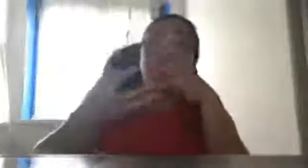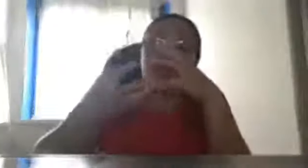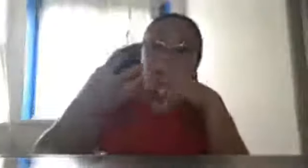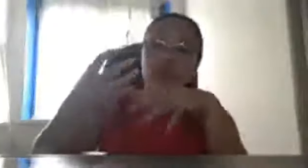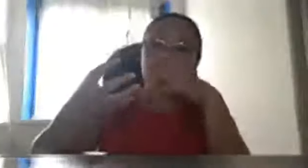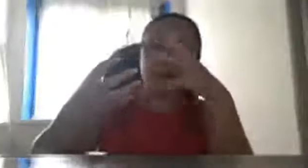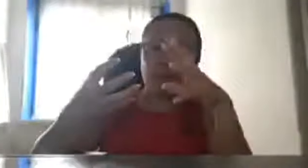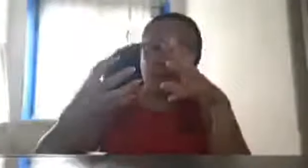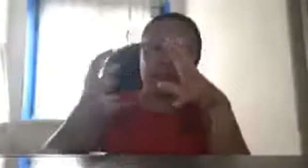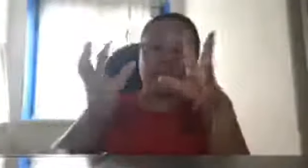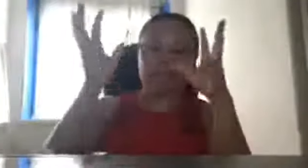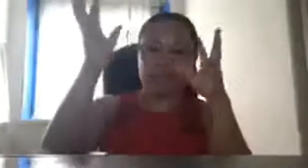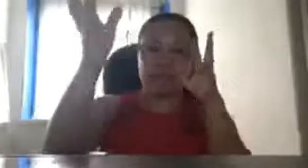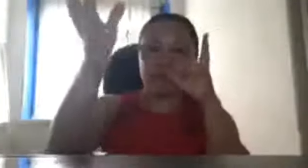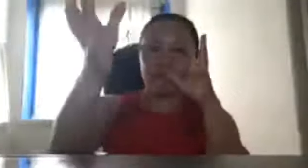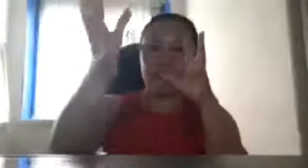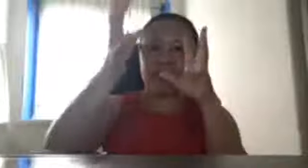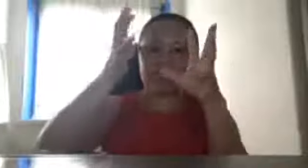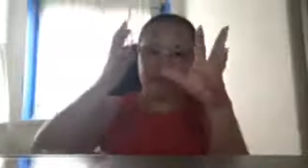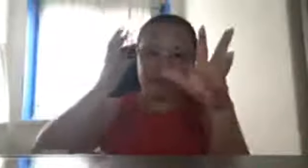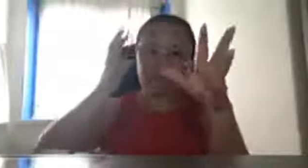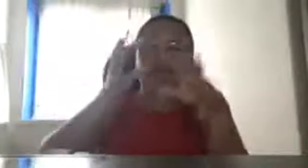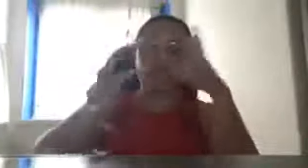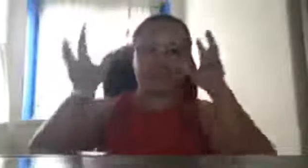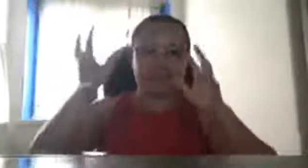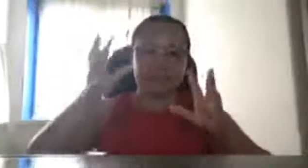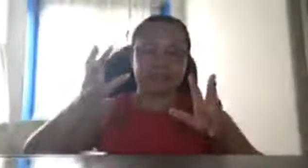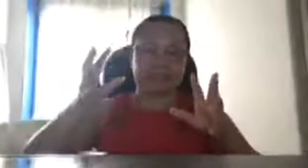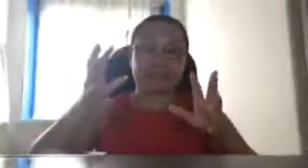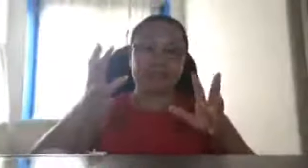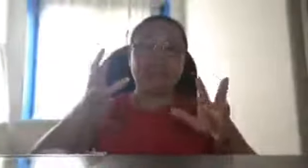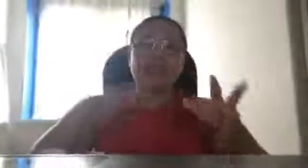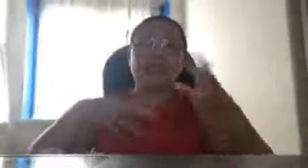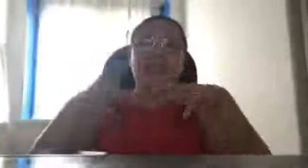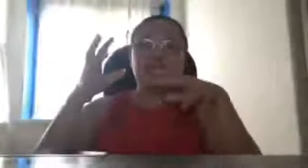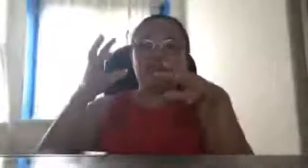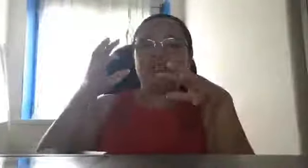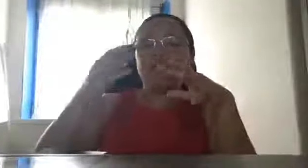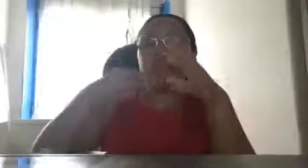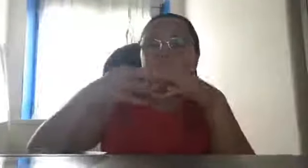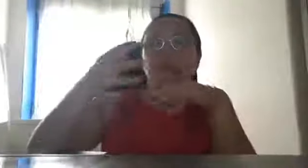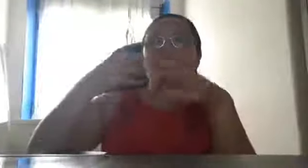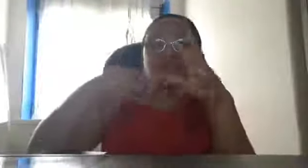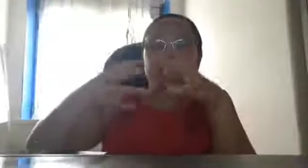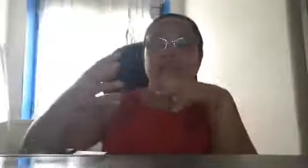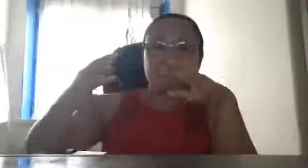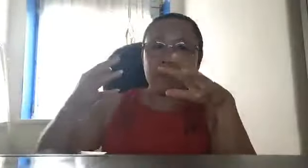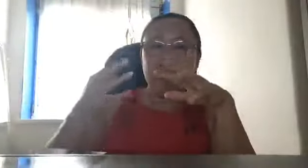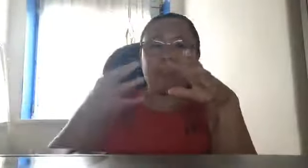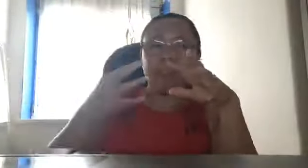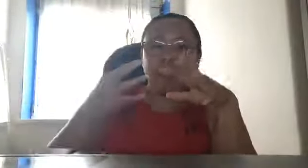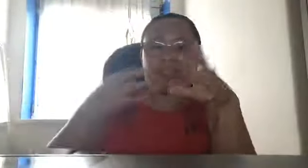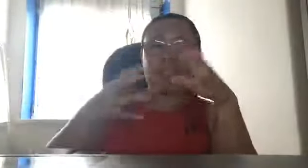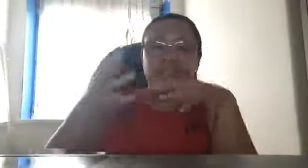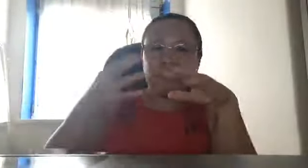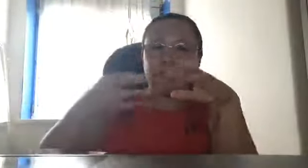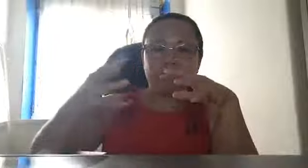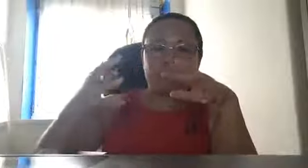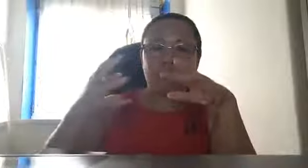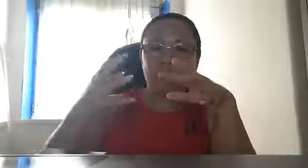lang po ang paliwanag na bifax ang nadetect ngayon hindi naman po yan sasabihin ng Chinese na gano